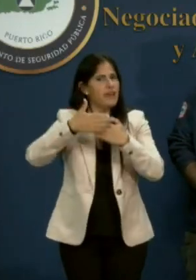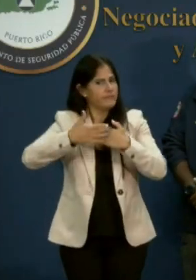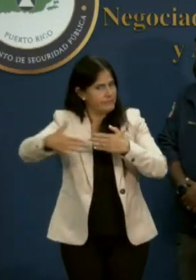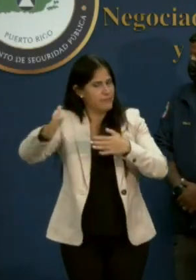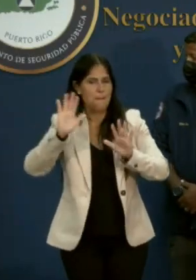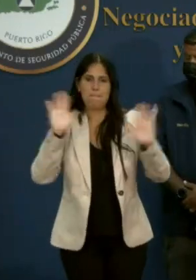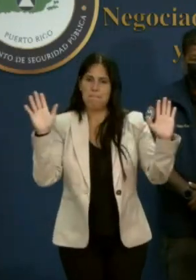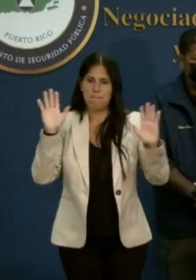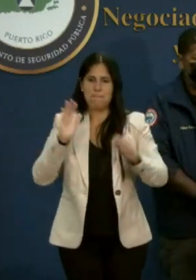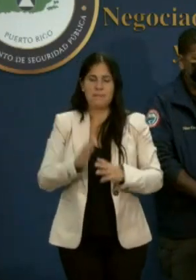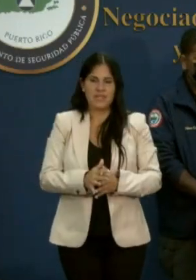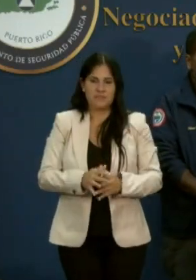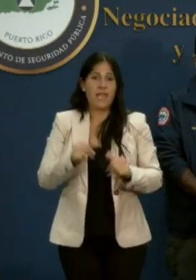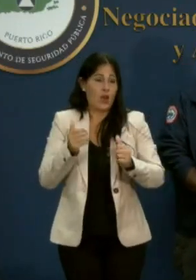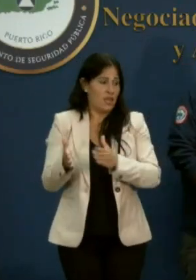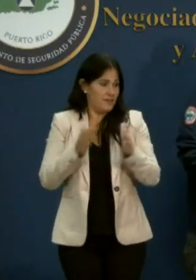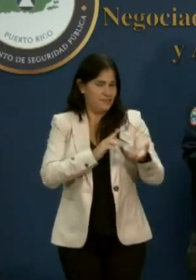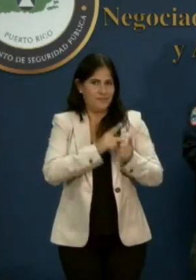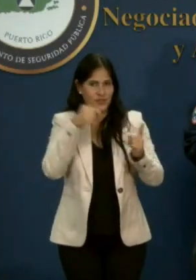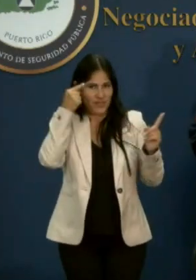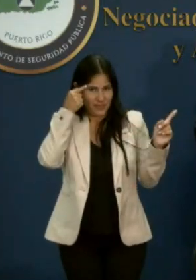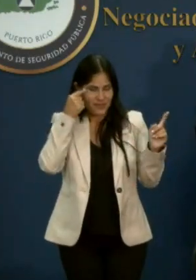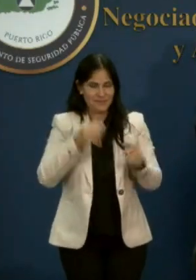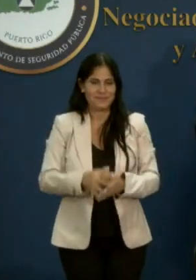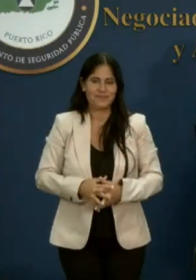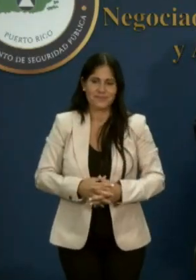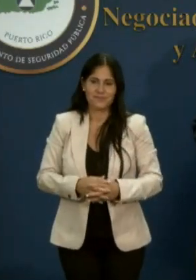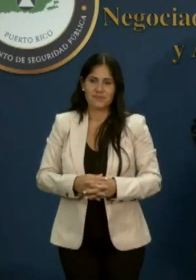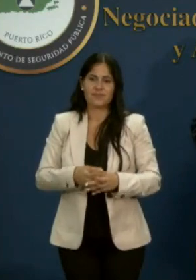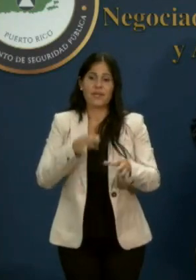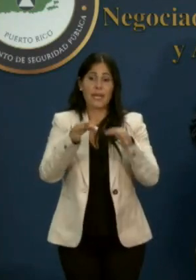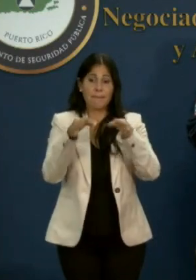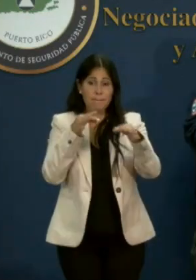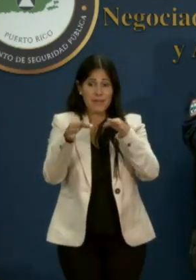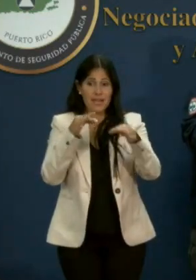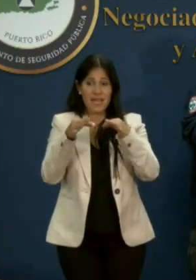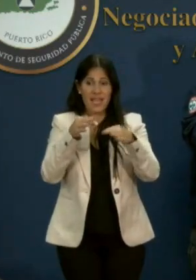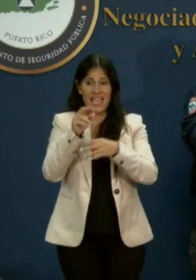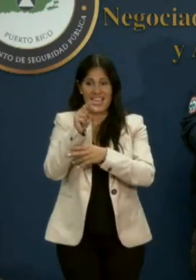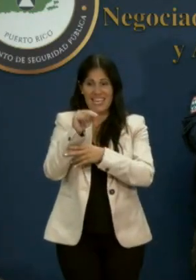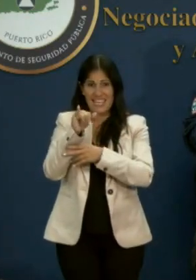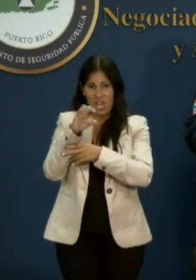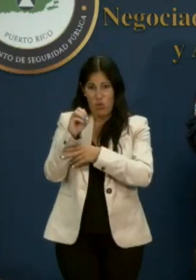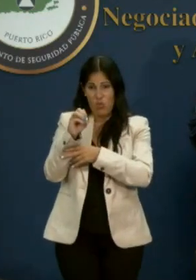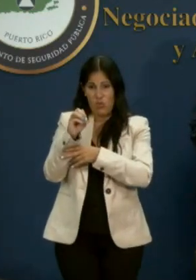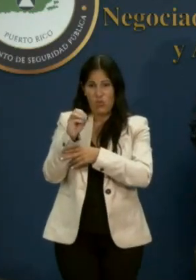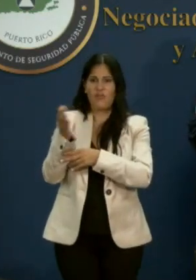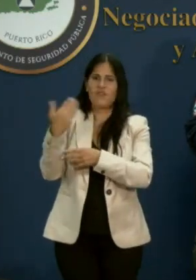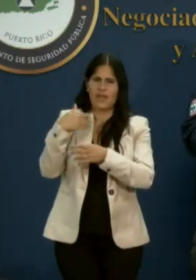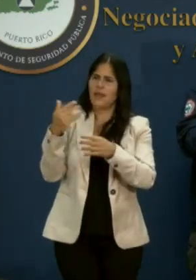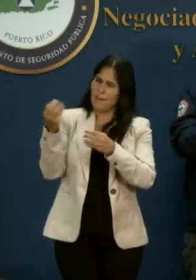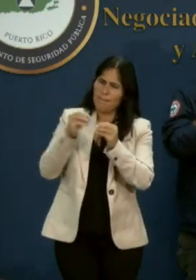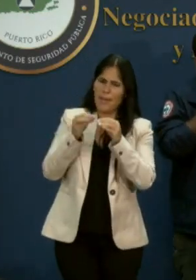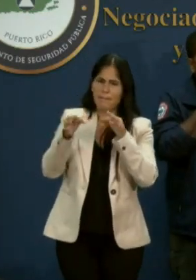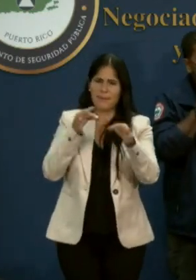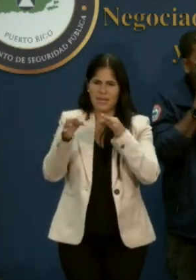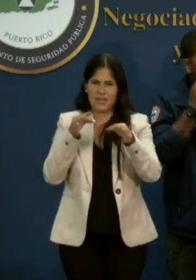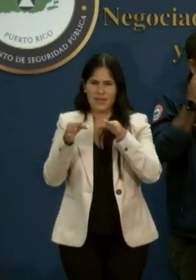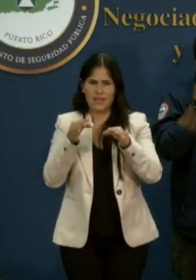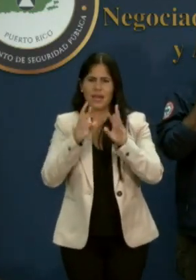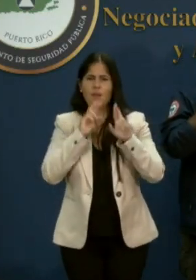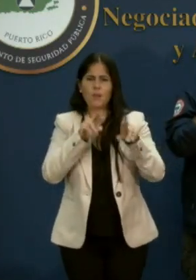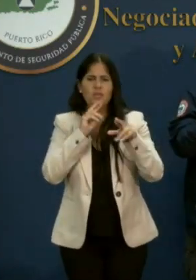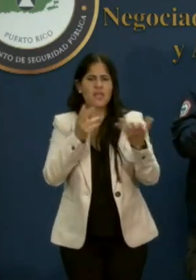Ahora le pedimos a Nino Correa que nos actualice la respuesta de las diferentes